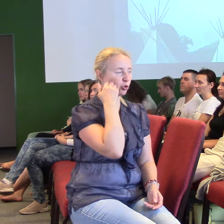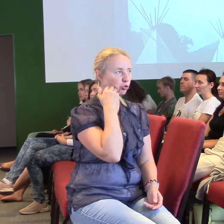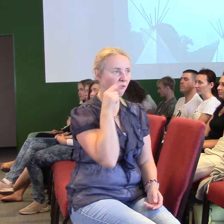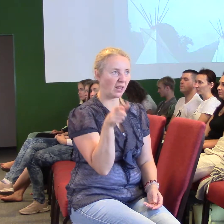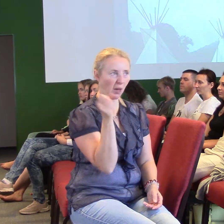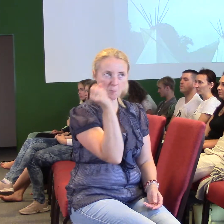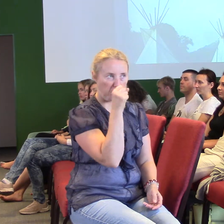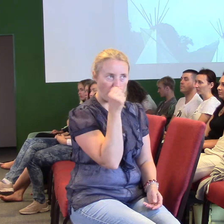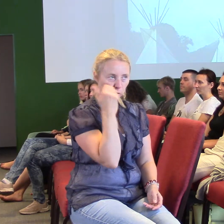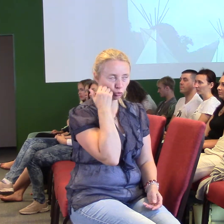nebo blbá.